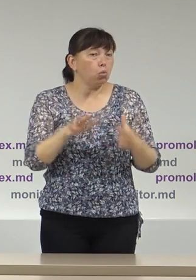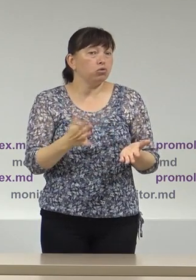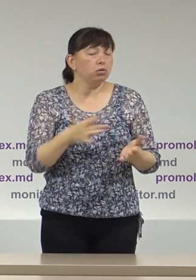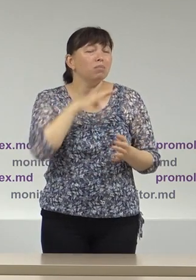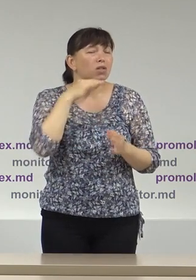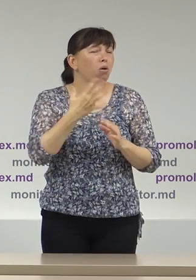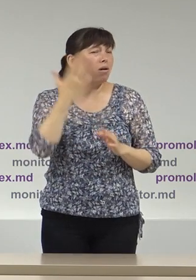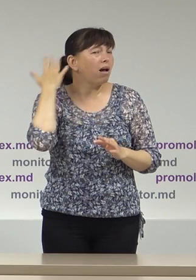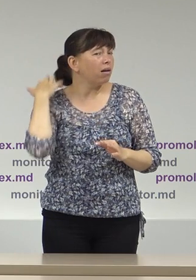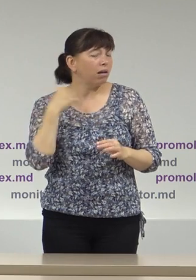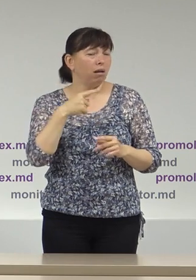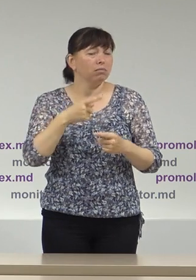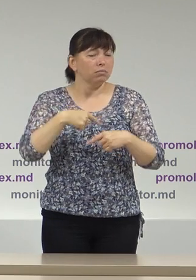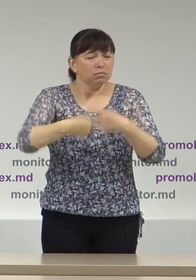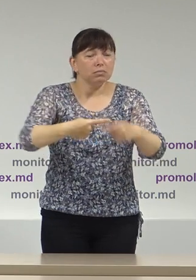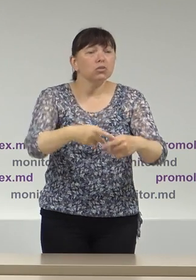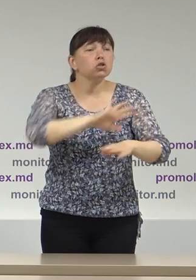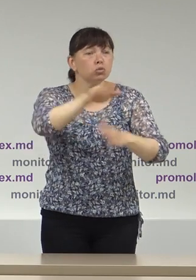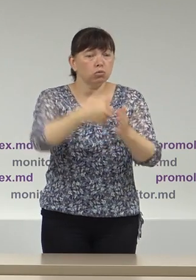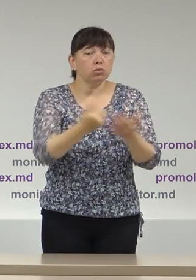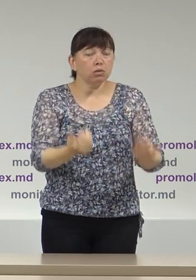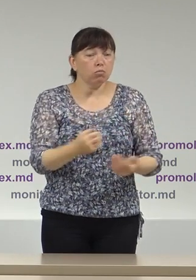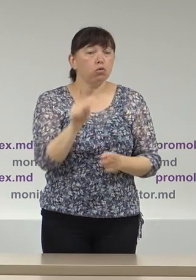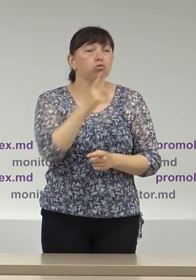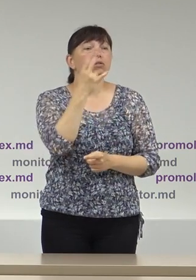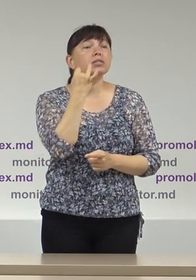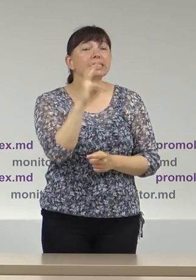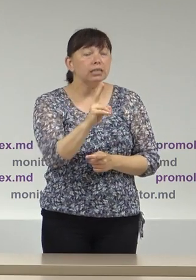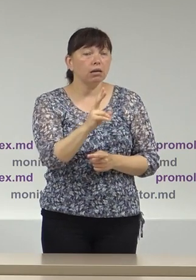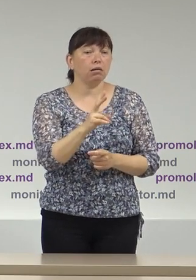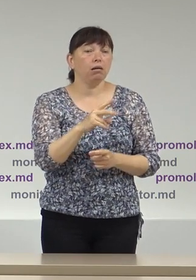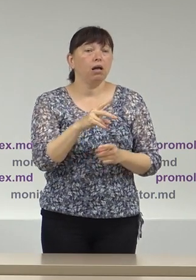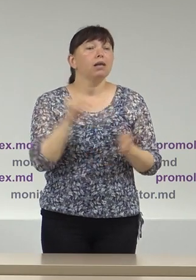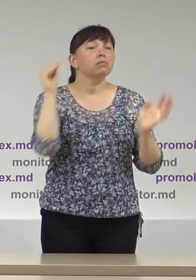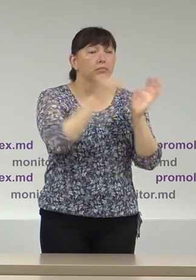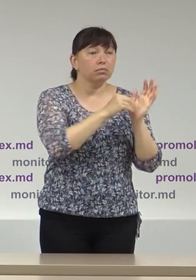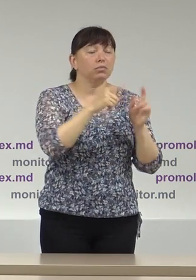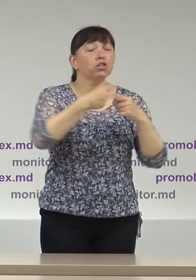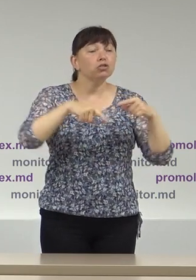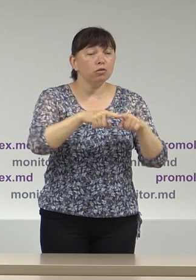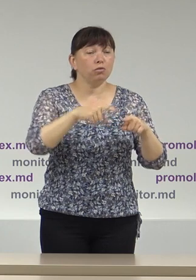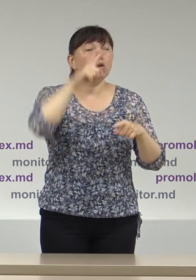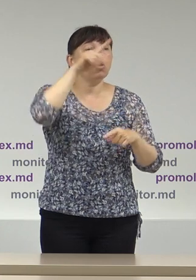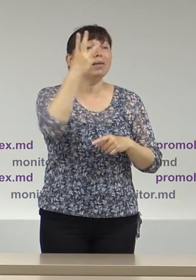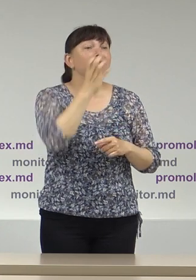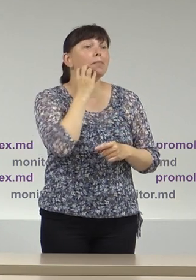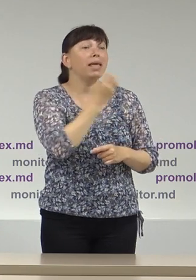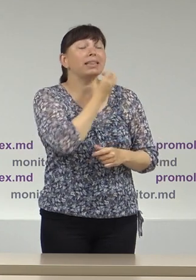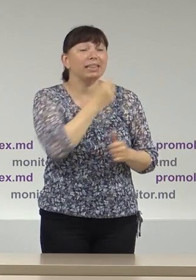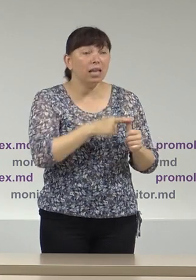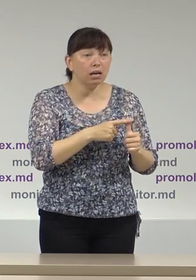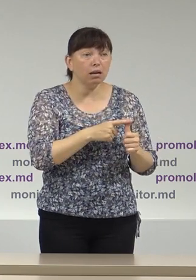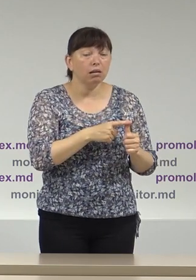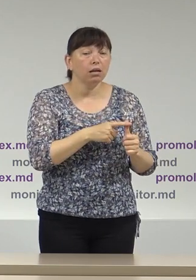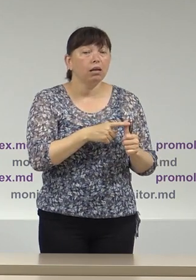de mai mulți ani când Comisia Electorală Centrală constituie circunscripție electorală numărul 3, Bender, nu